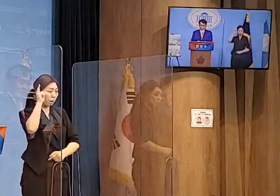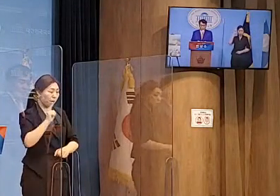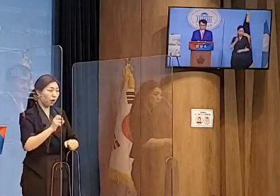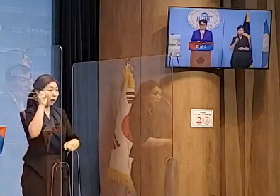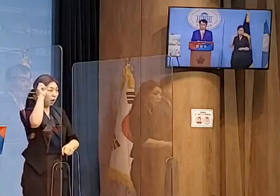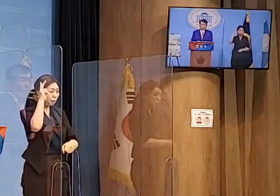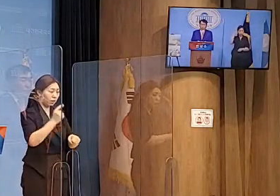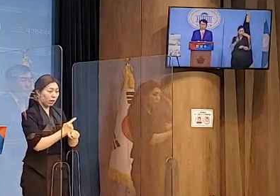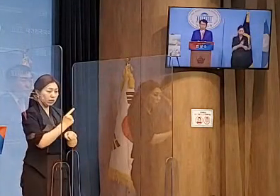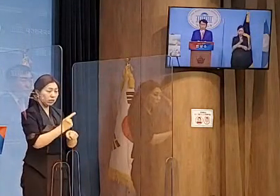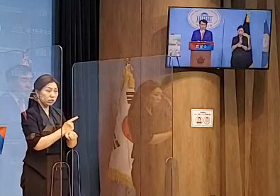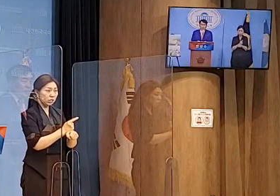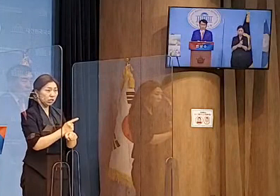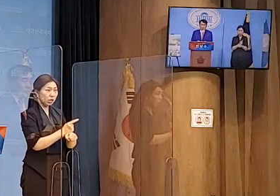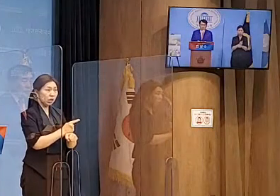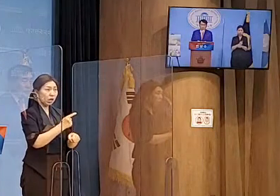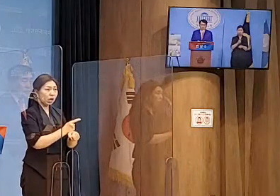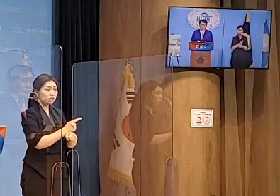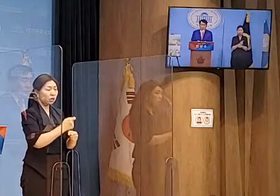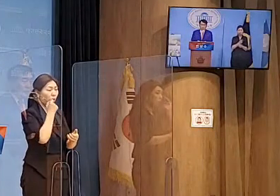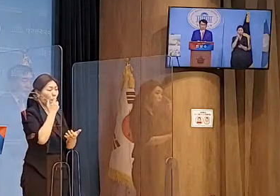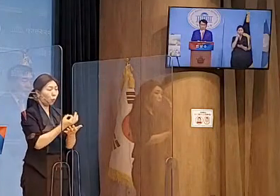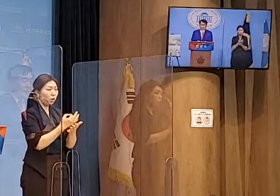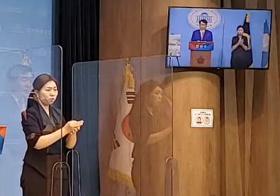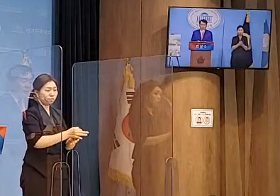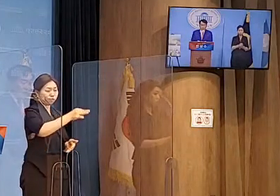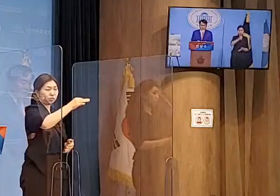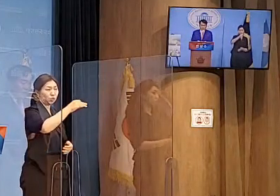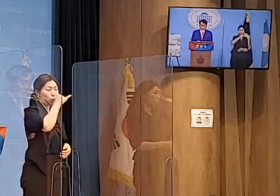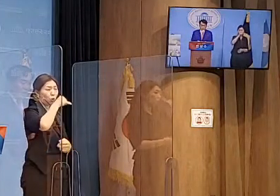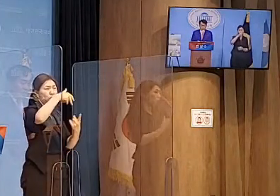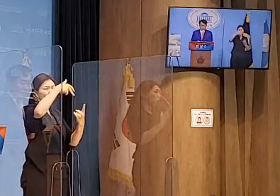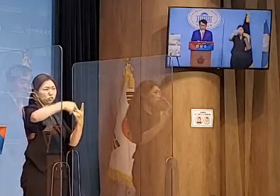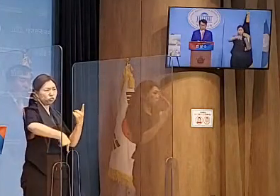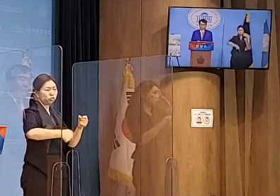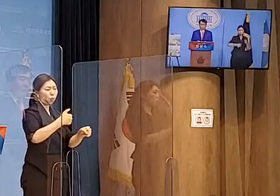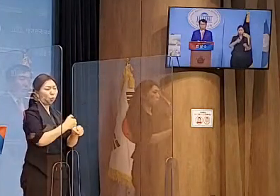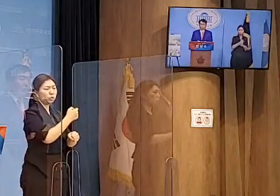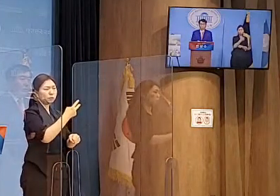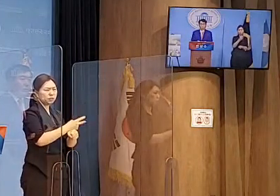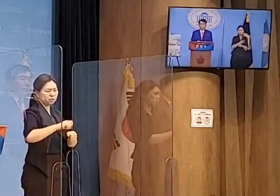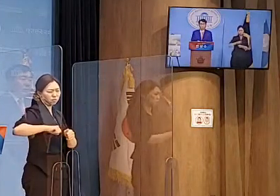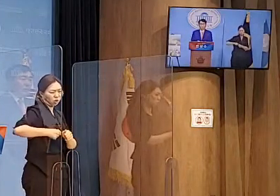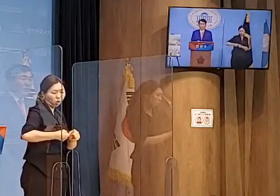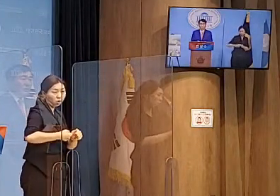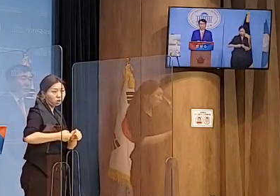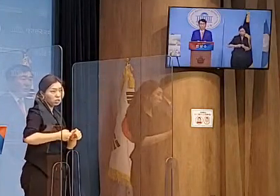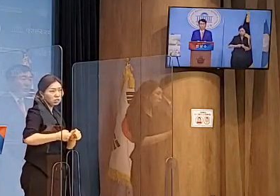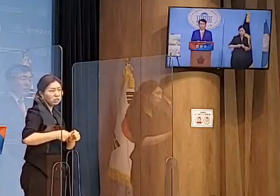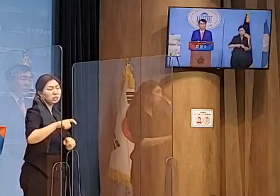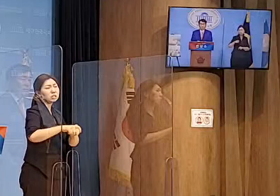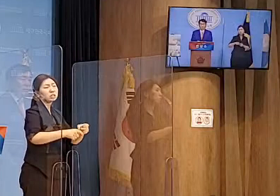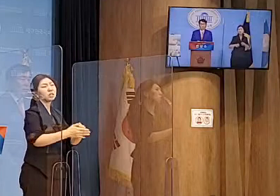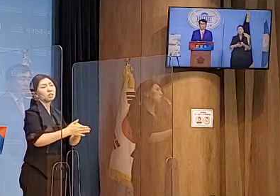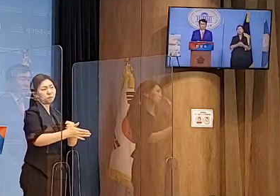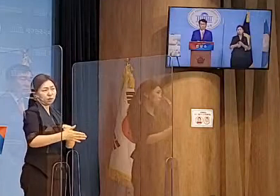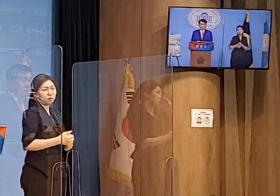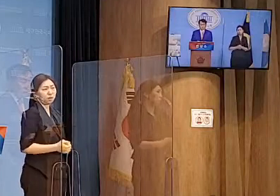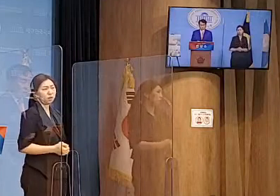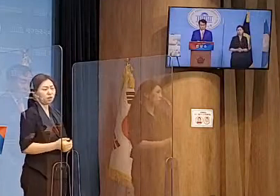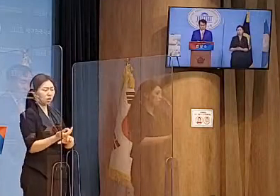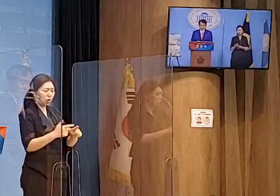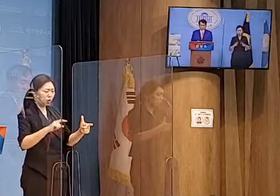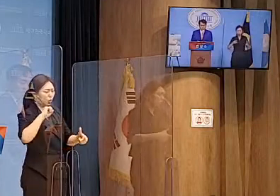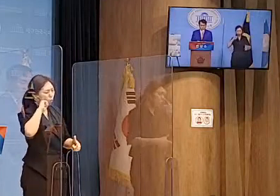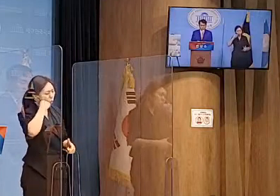주 52시간 근무 제 강제 실행 등으로 많은 어려움을